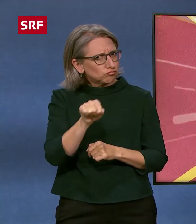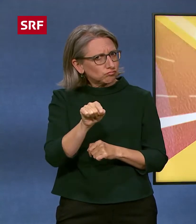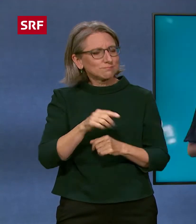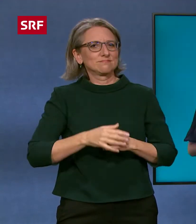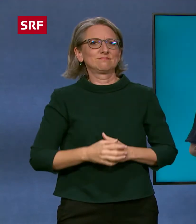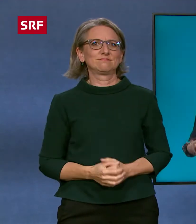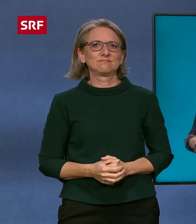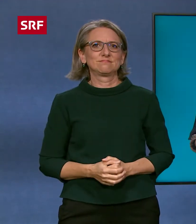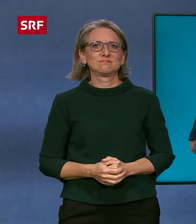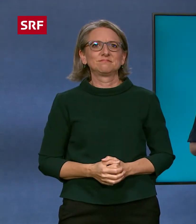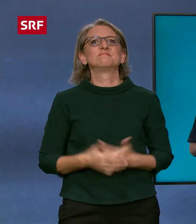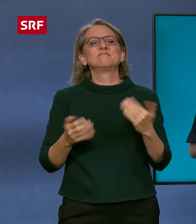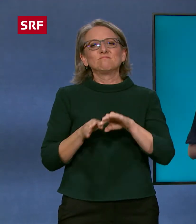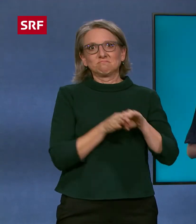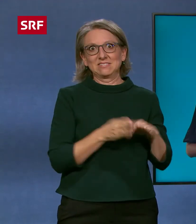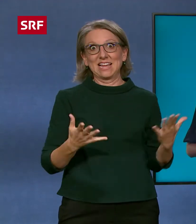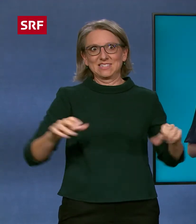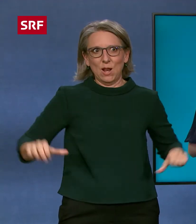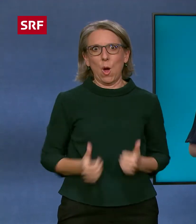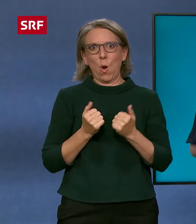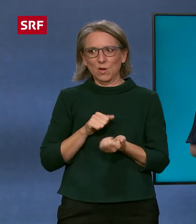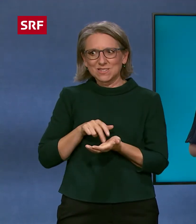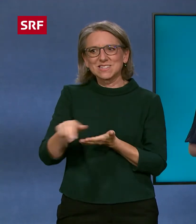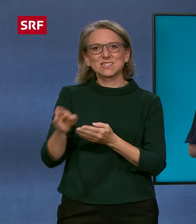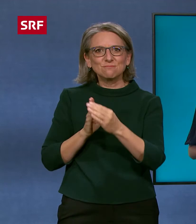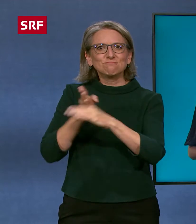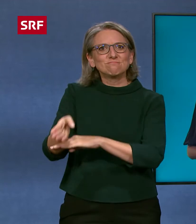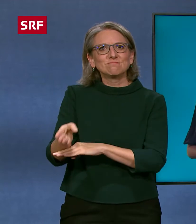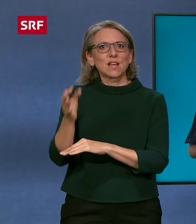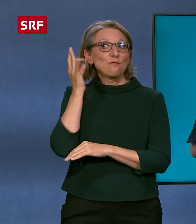So, jetzt gehen wir aber los zu den Familien der Florentina und der Ladina.